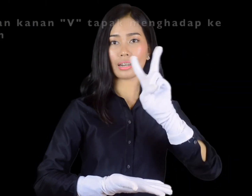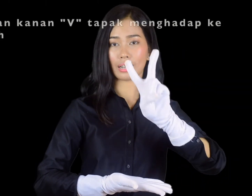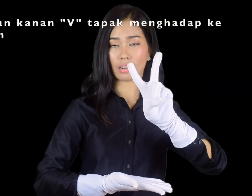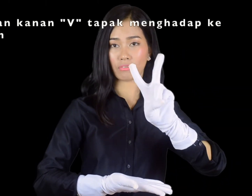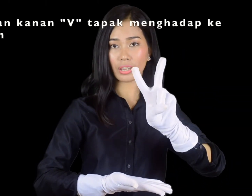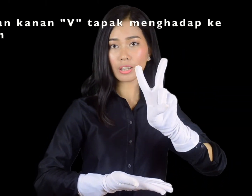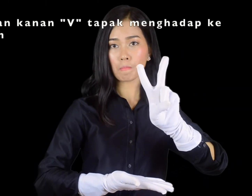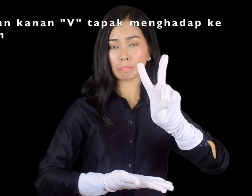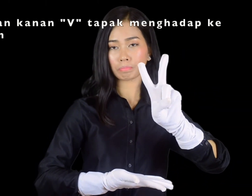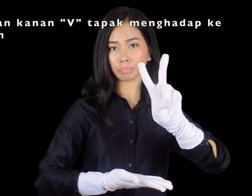kanan B,